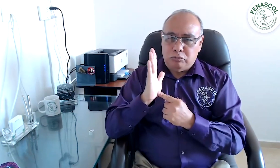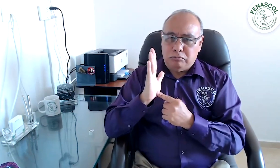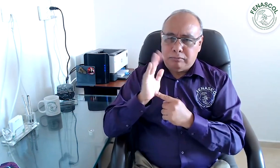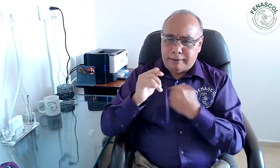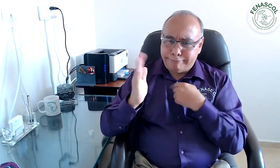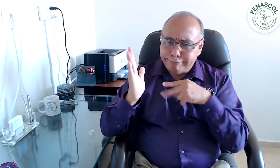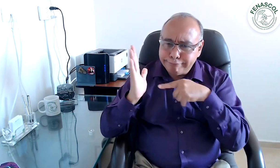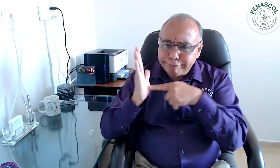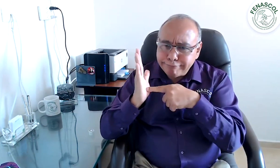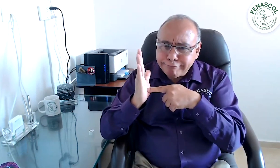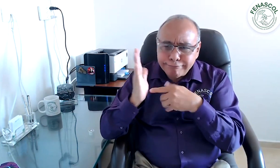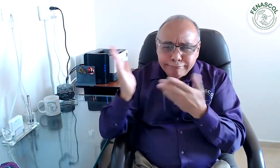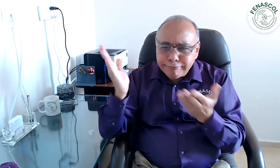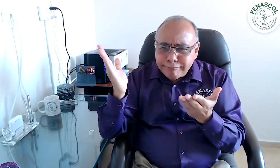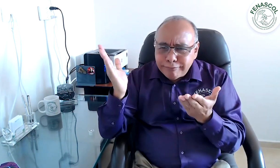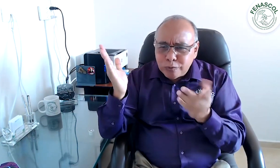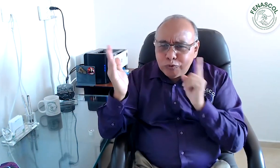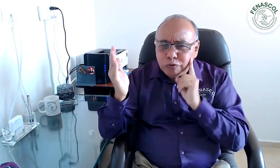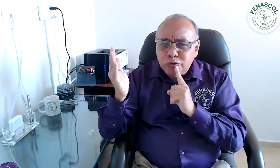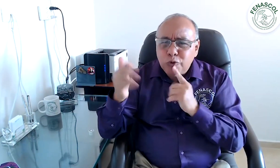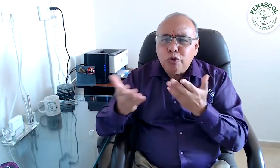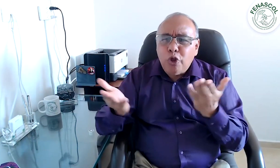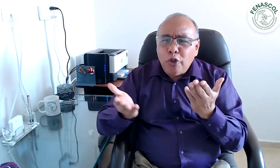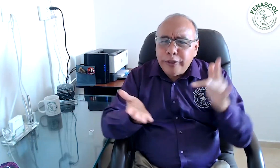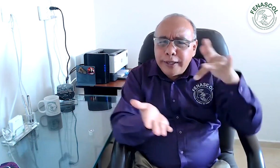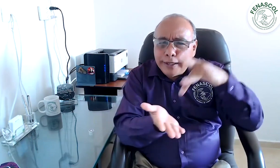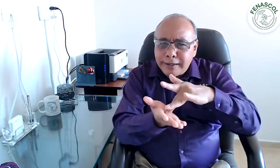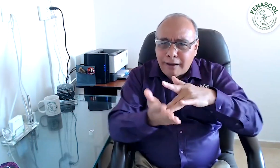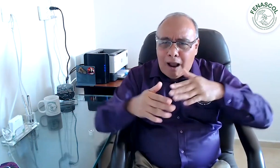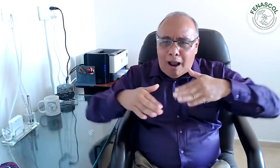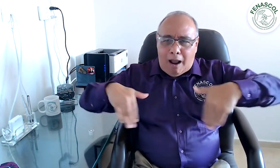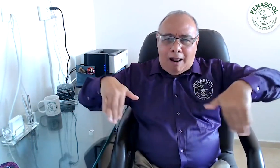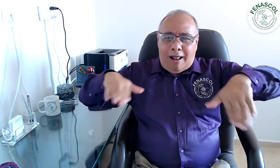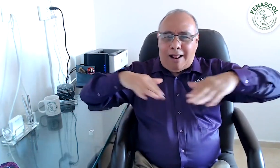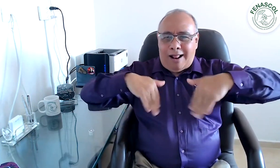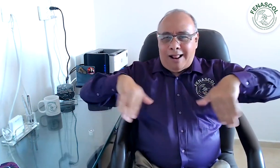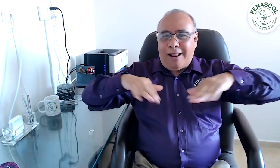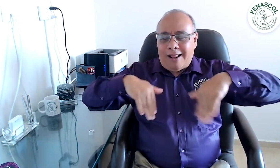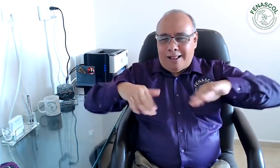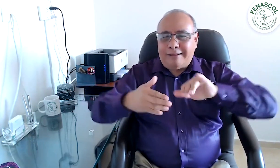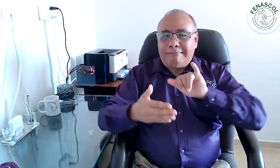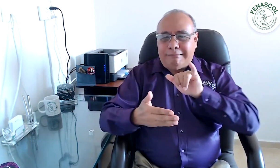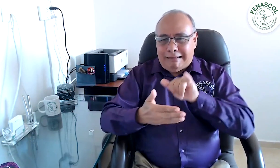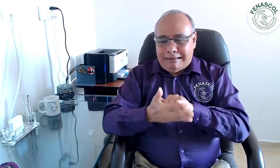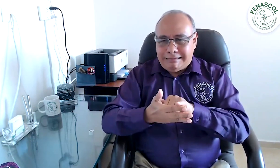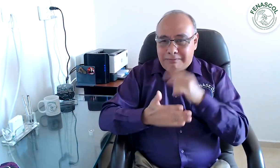resolución, dejando ver que la comunidad Sorda no tuvo participación en este proceso.